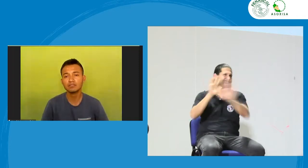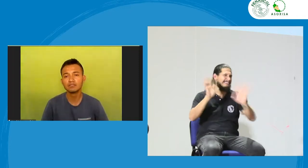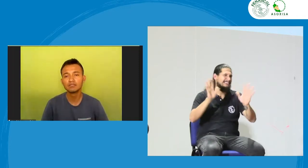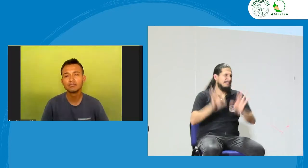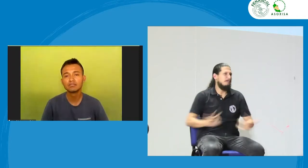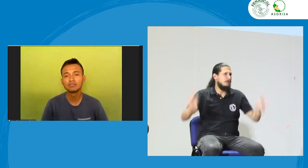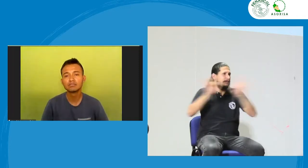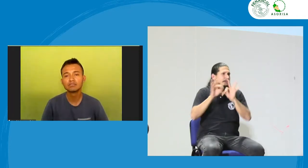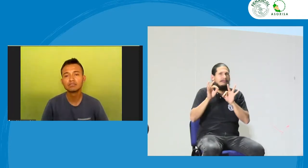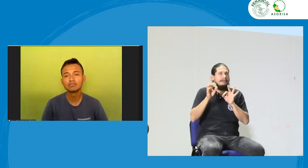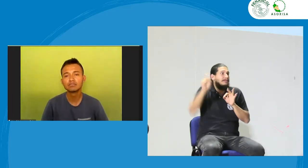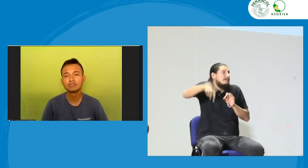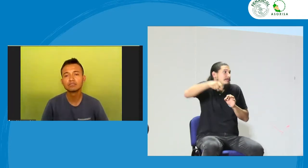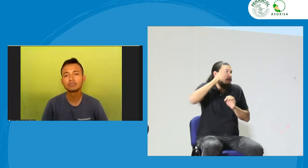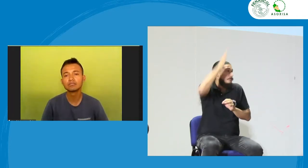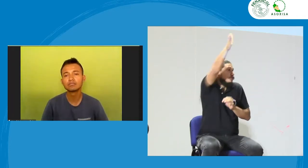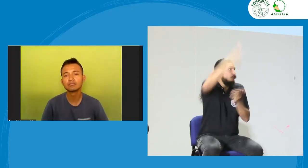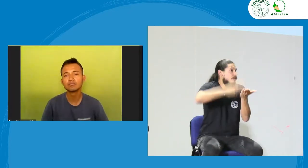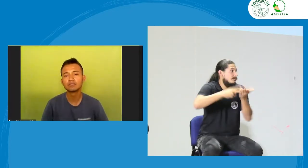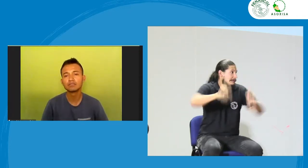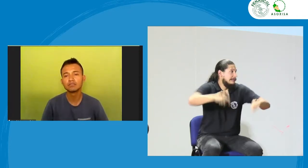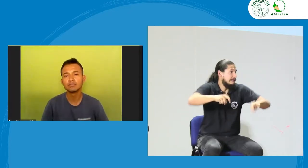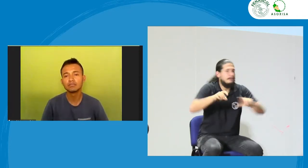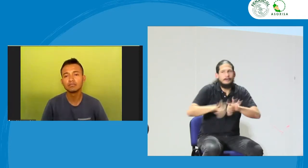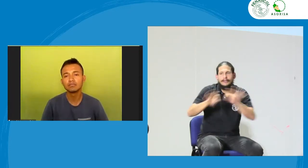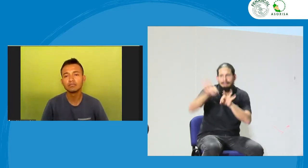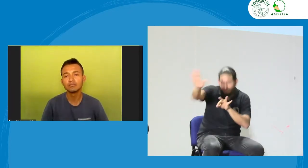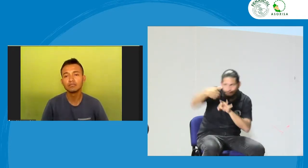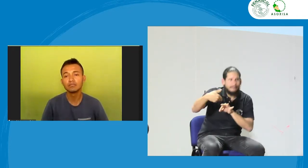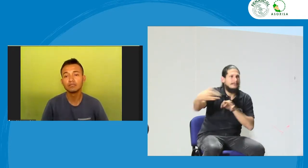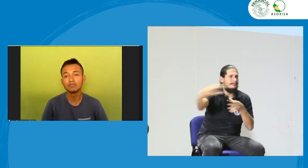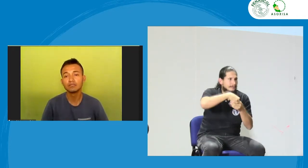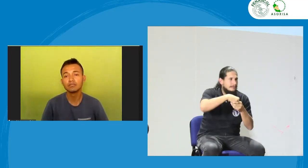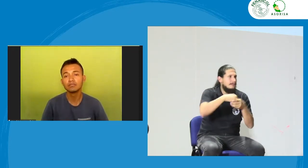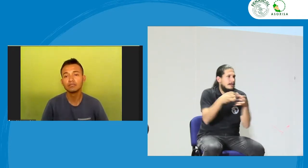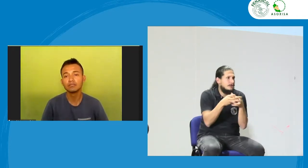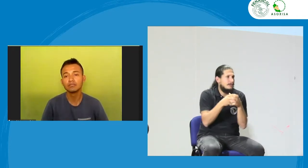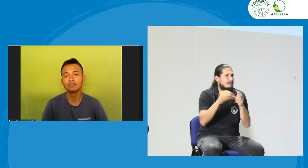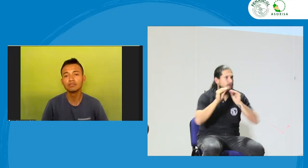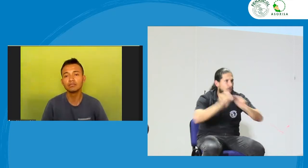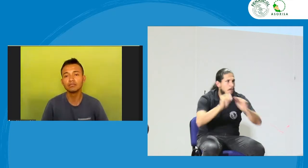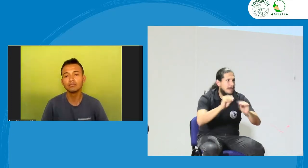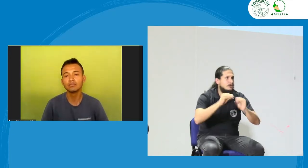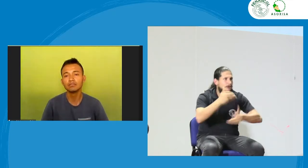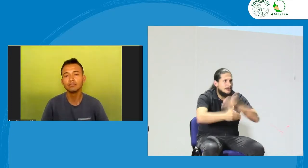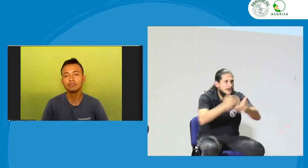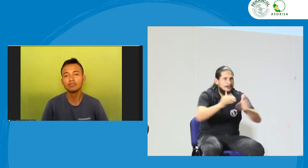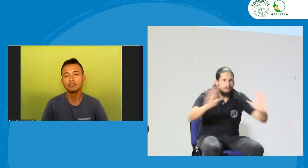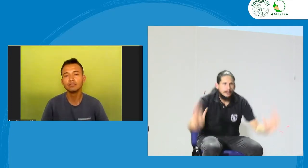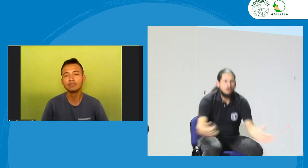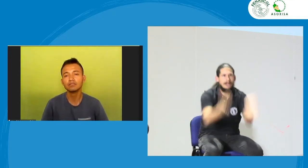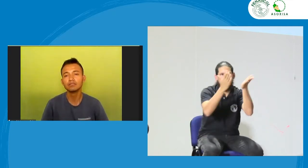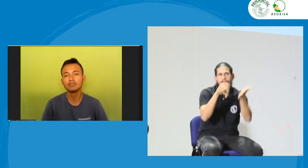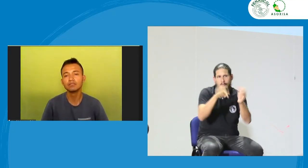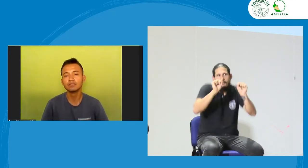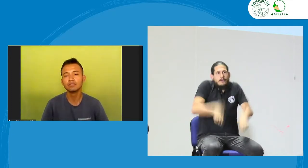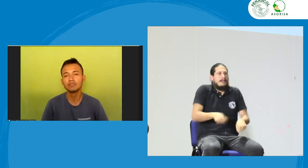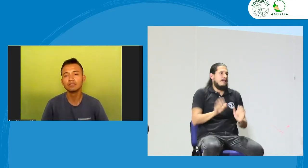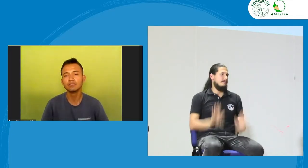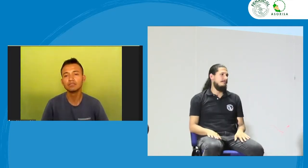porque no es solamente ay que ay no es criticar no, no, no se trata de criticar porque necesitamos intérpretes claramente pero entonces es trabajar articulado